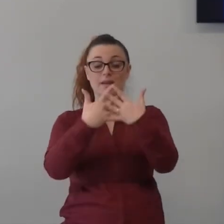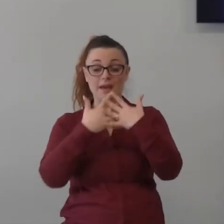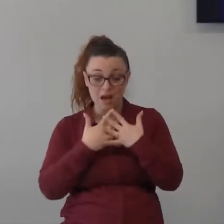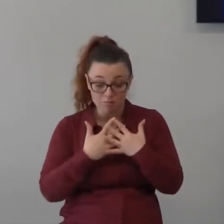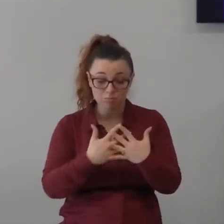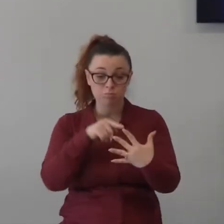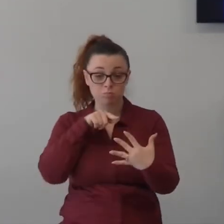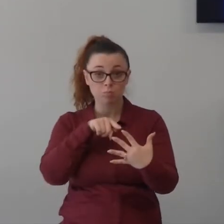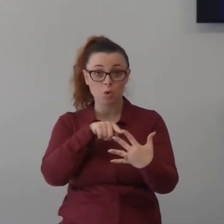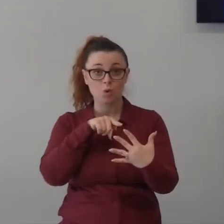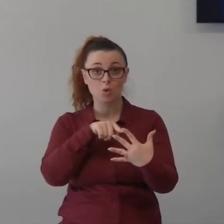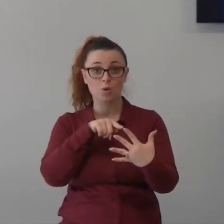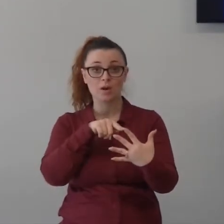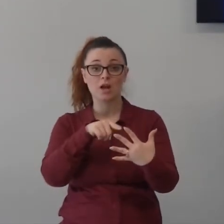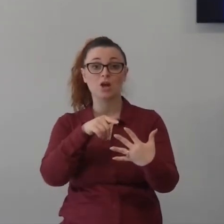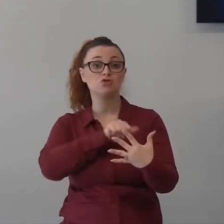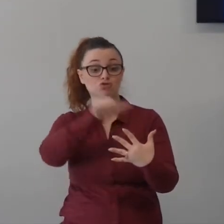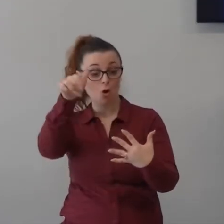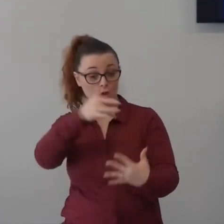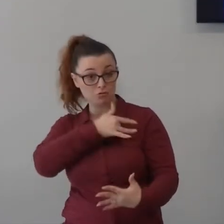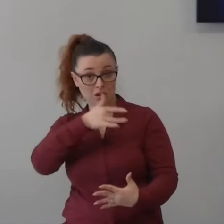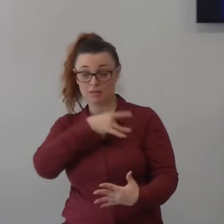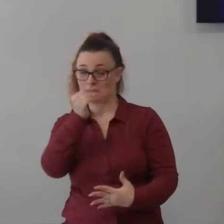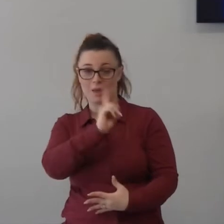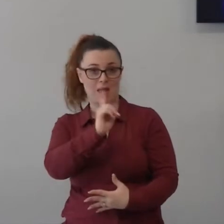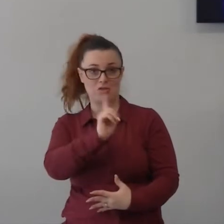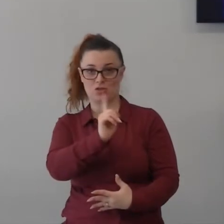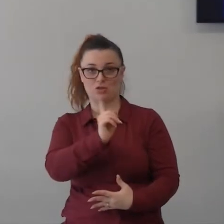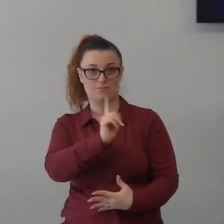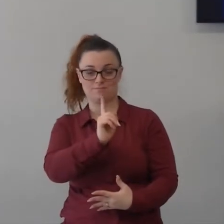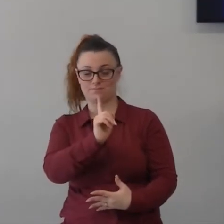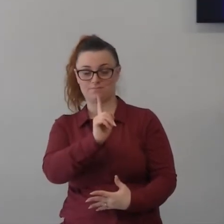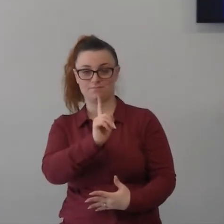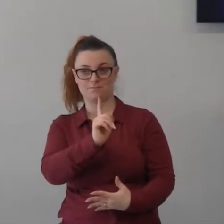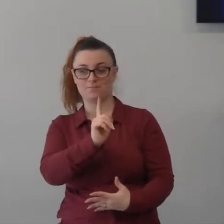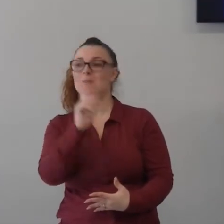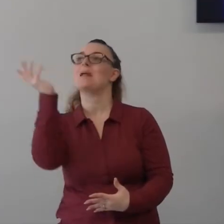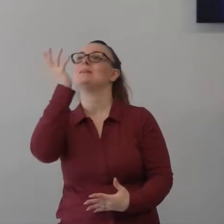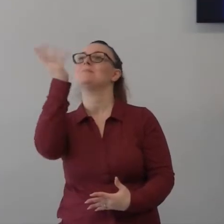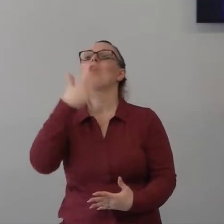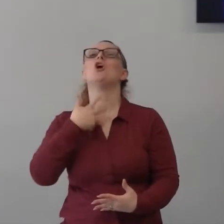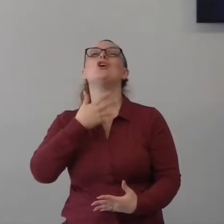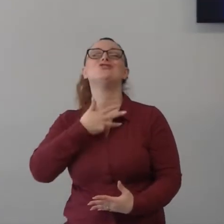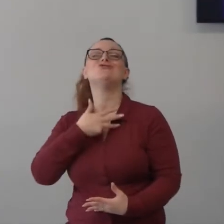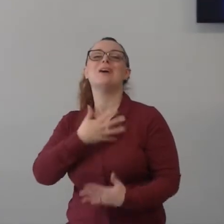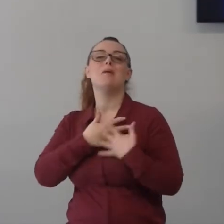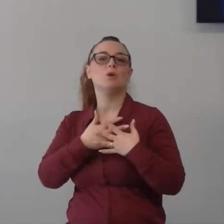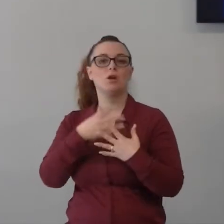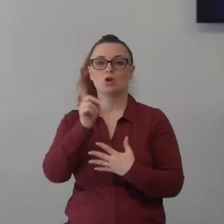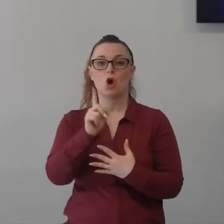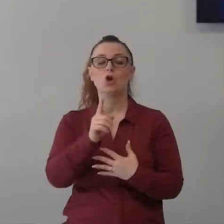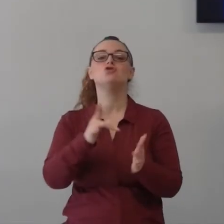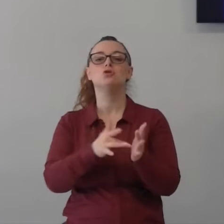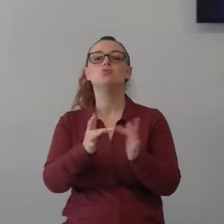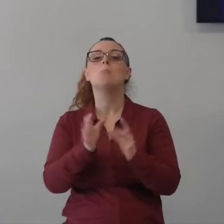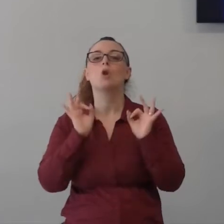volta che non è un sentimento ah io ho amore no Gesù è amore